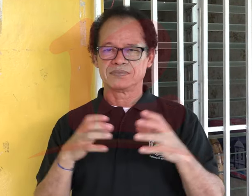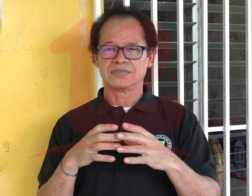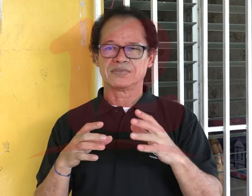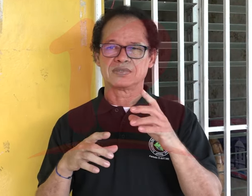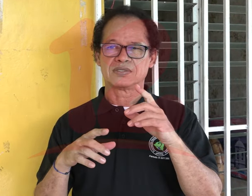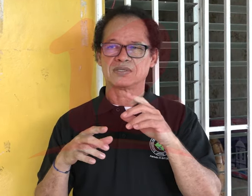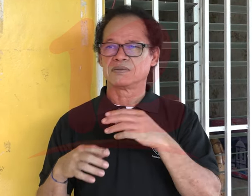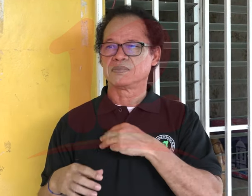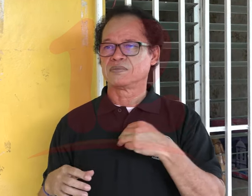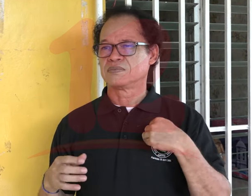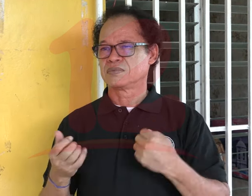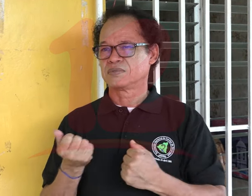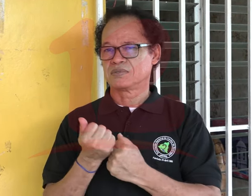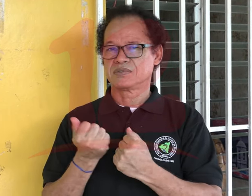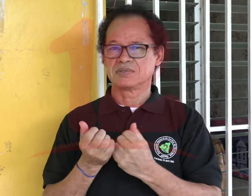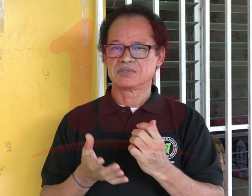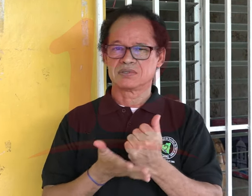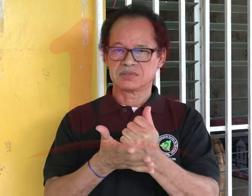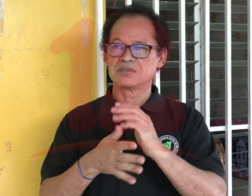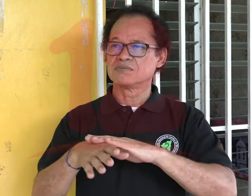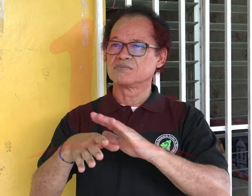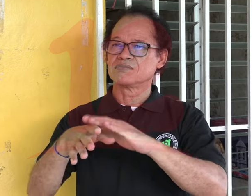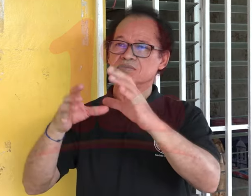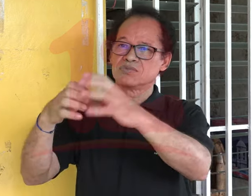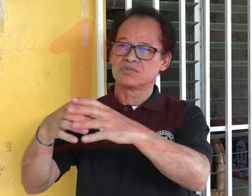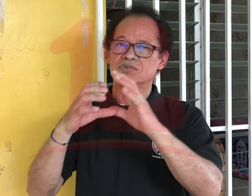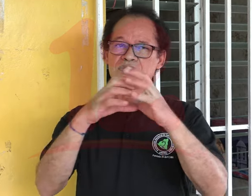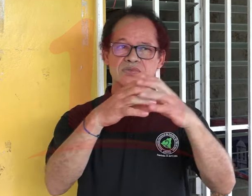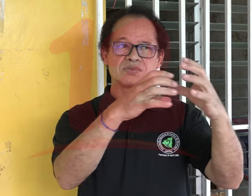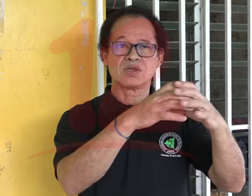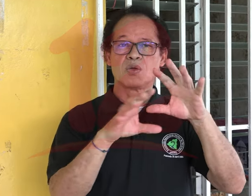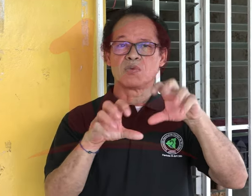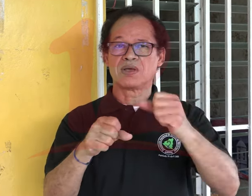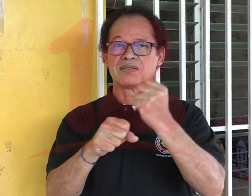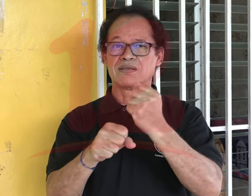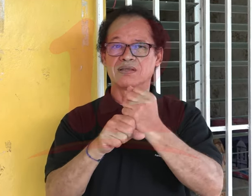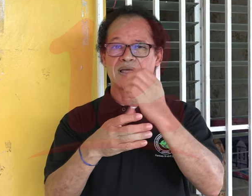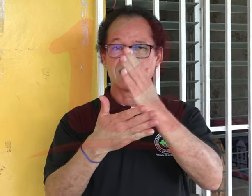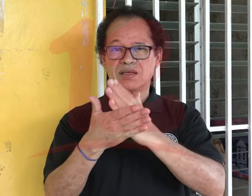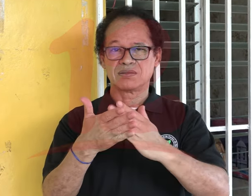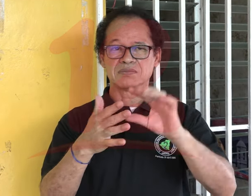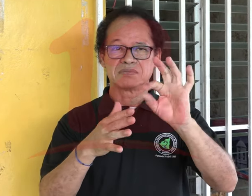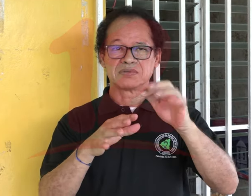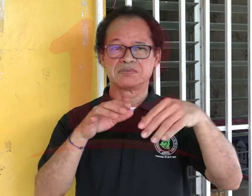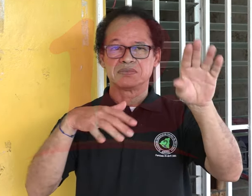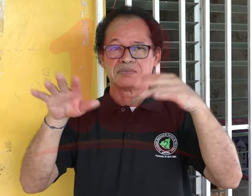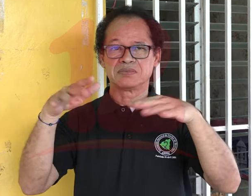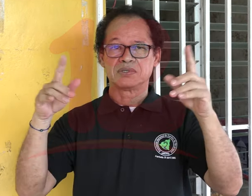cabeceras departamentales. Tenemos afiliados de municipios que los atienden las filiales, pero algunos, por